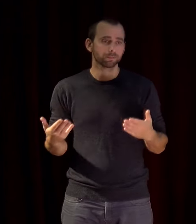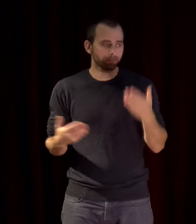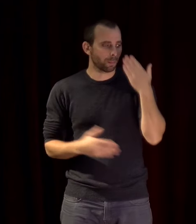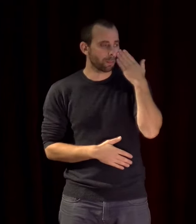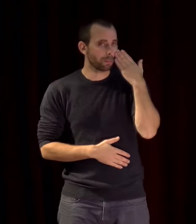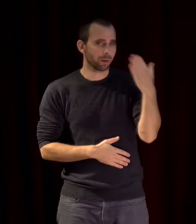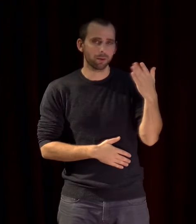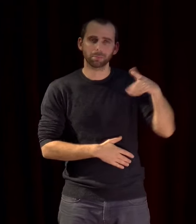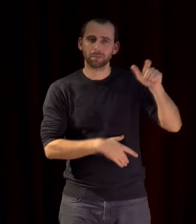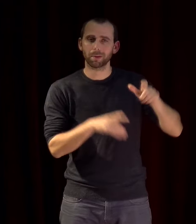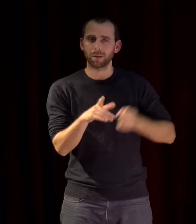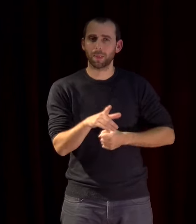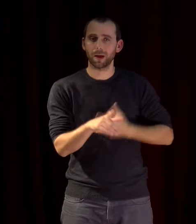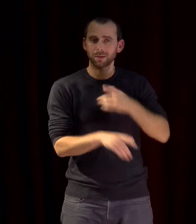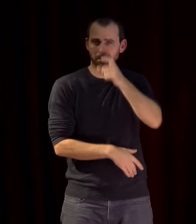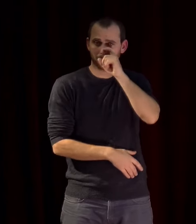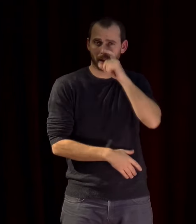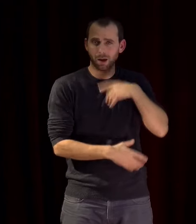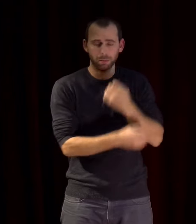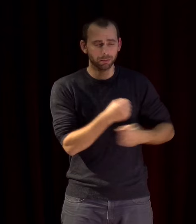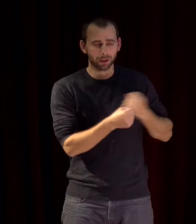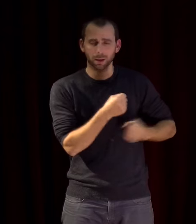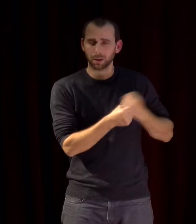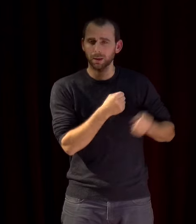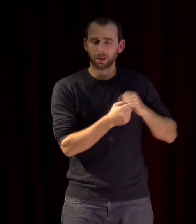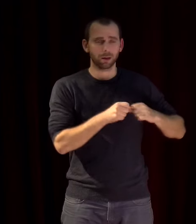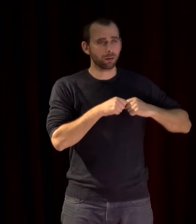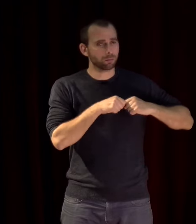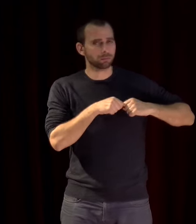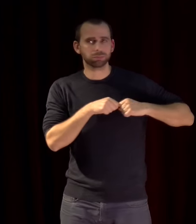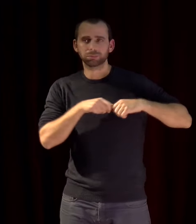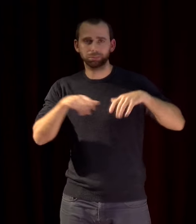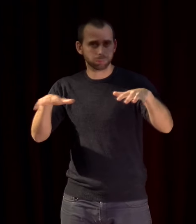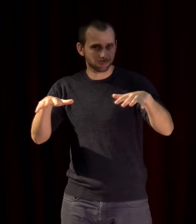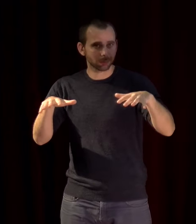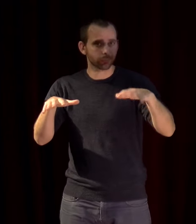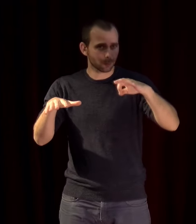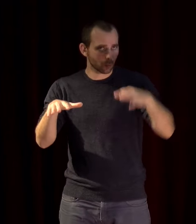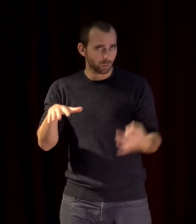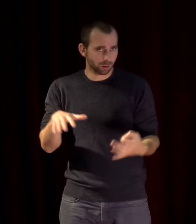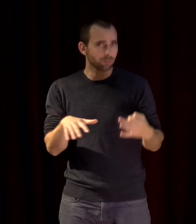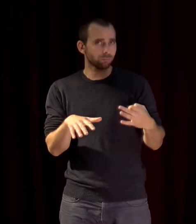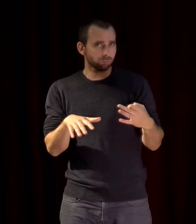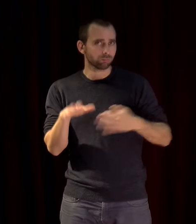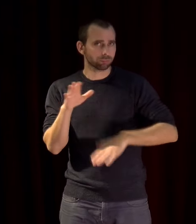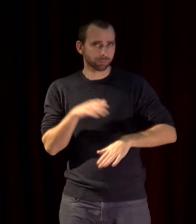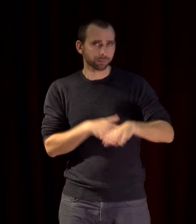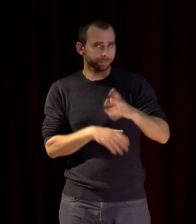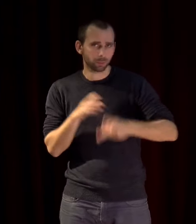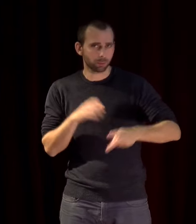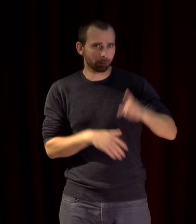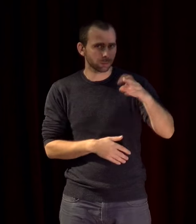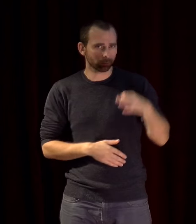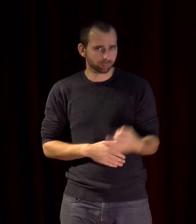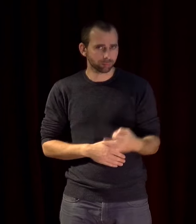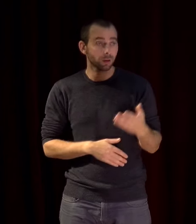oeuvres des artistes arabes ont bénéficié d'une circulation croissante ces derniers temps les artistes eux